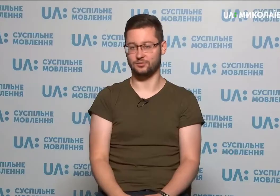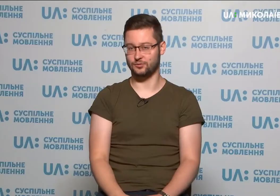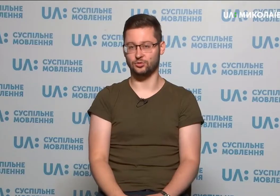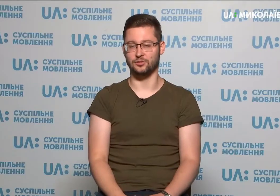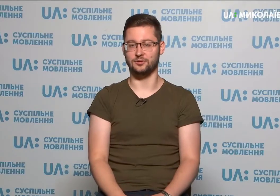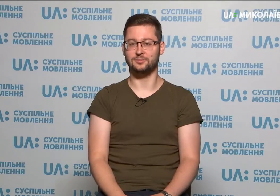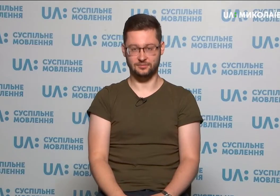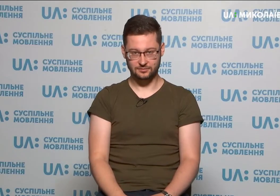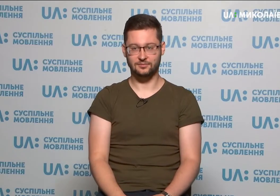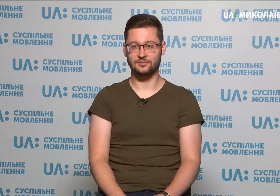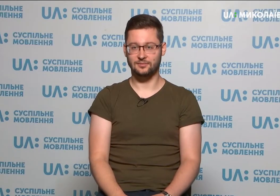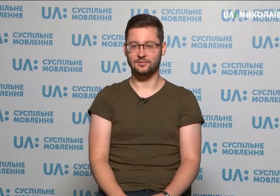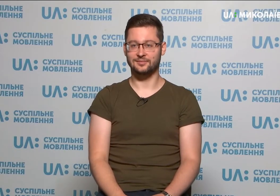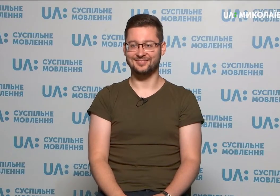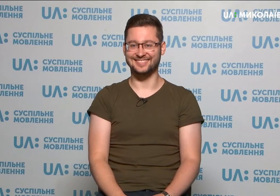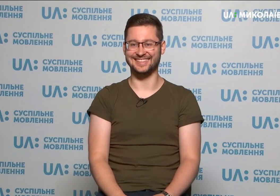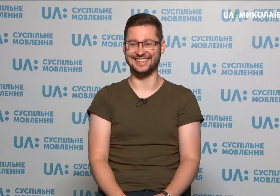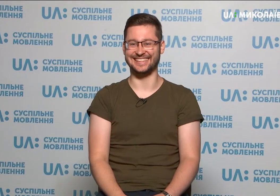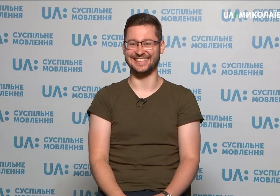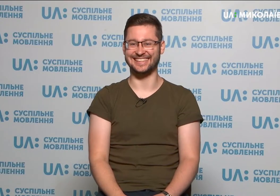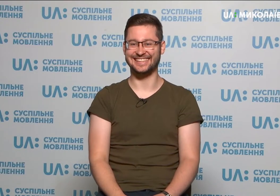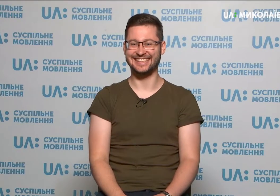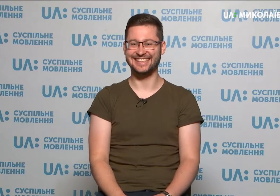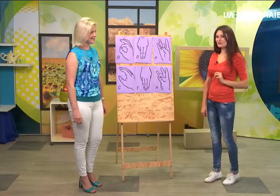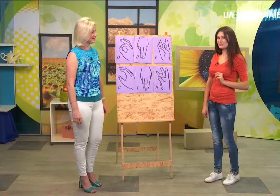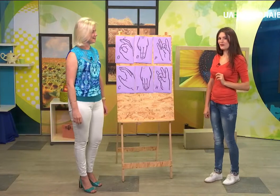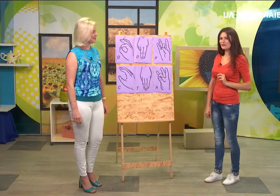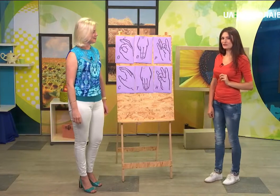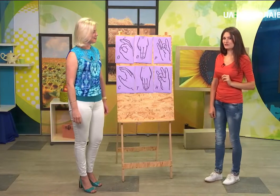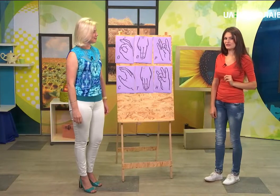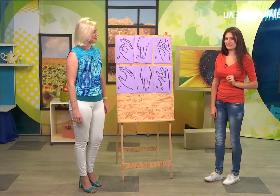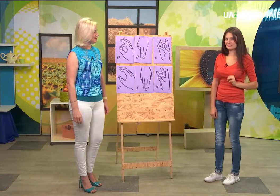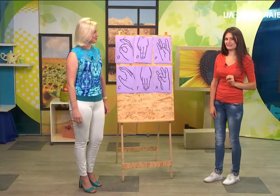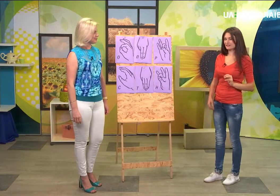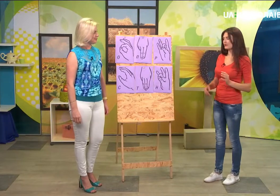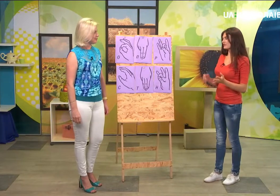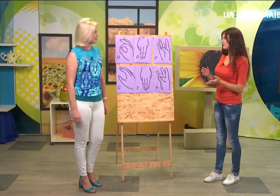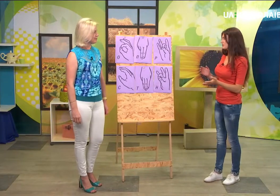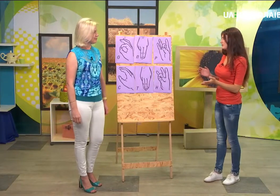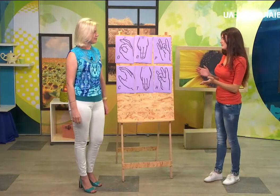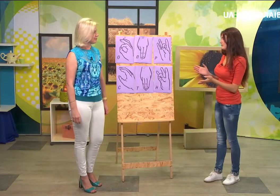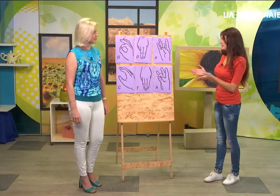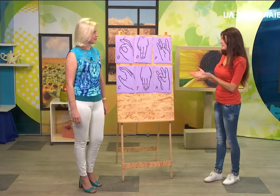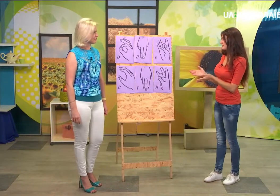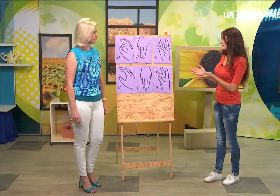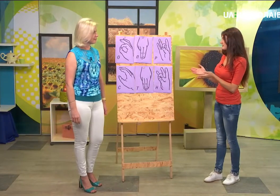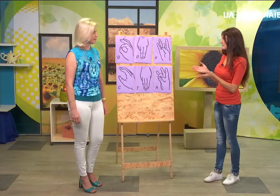Чудово. непогано, непогано, чудово. Вернула також увагу, що, скажімо так, за картоном американська, наприклад,